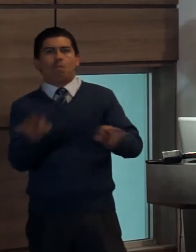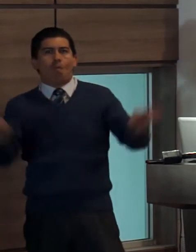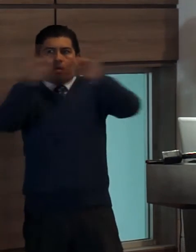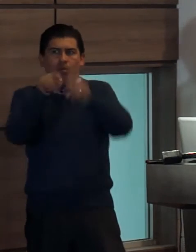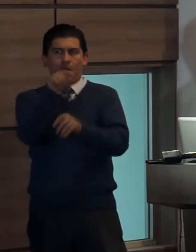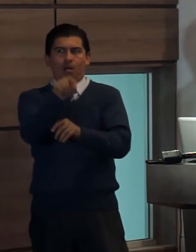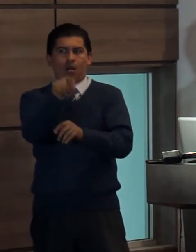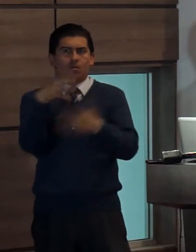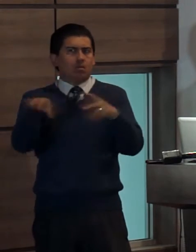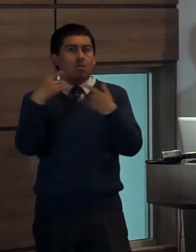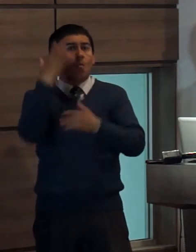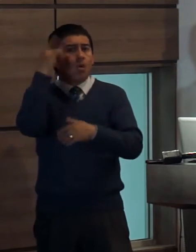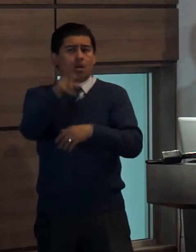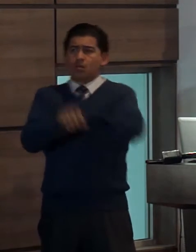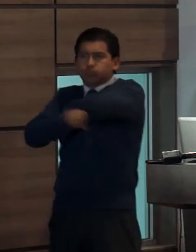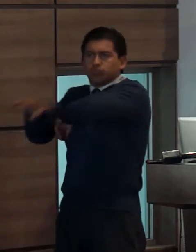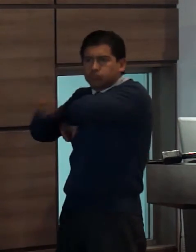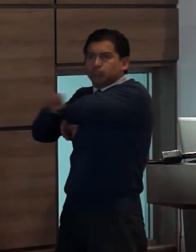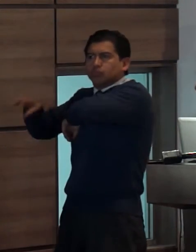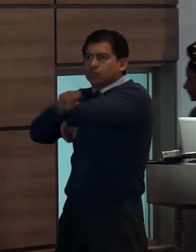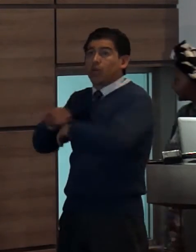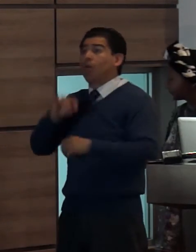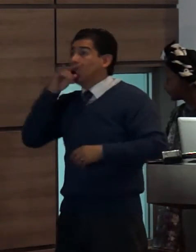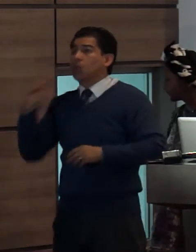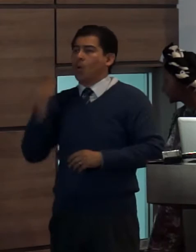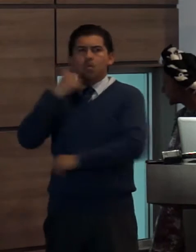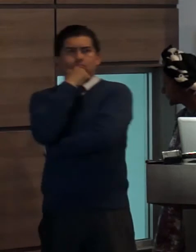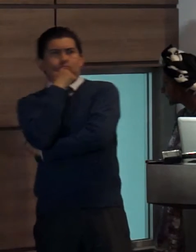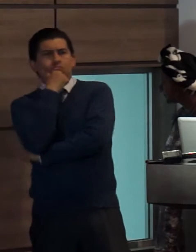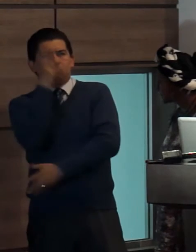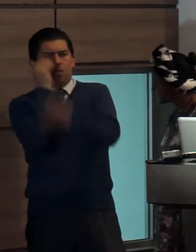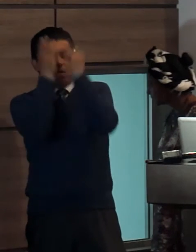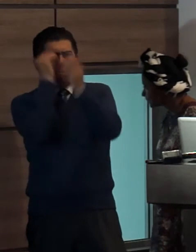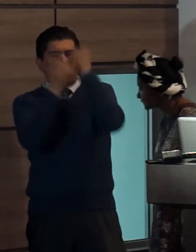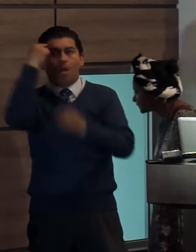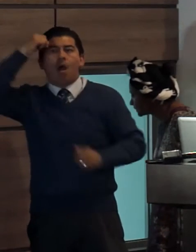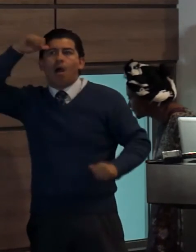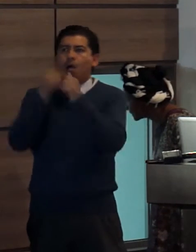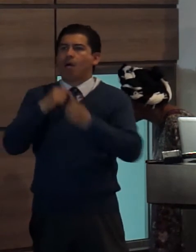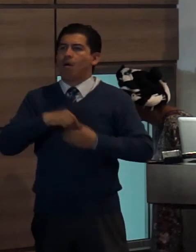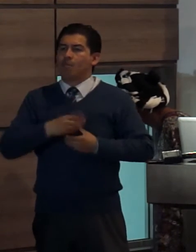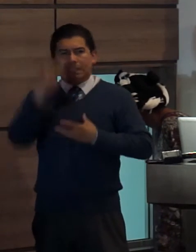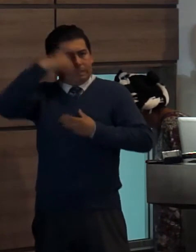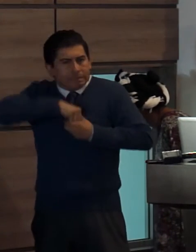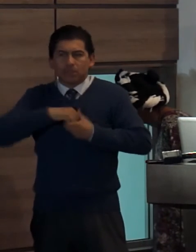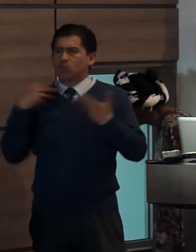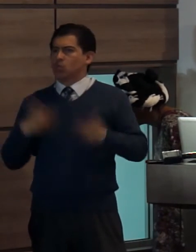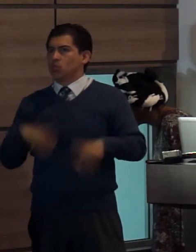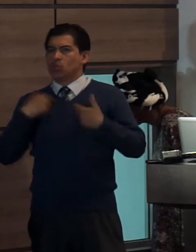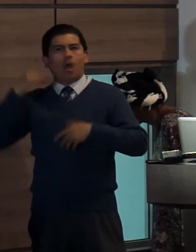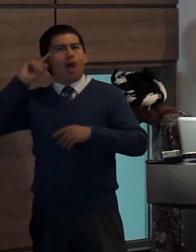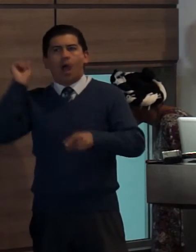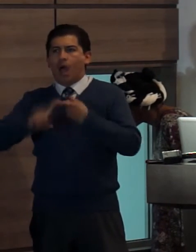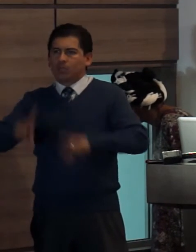informadores y formadores de opinión ayudan a construir una idea de la realidad para las niñas, niños y adolescentes